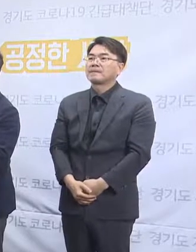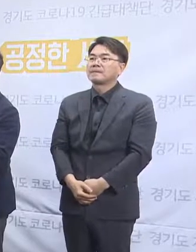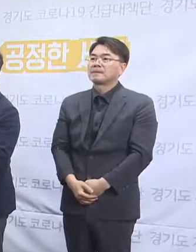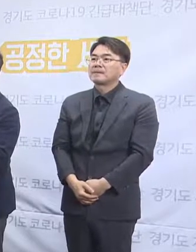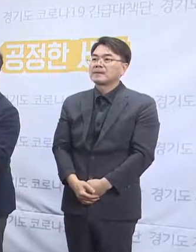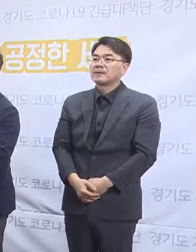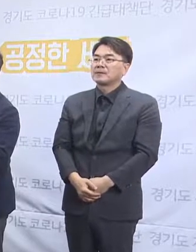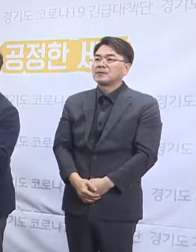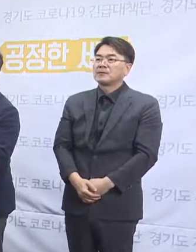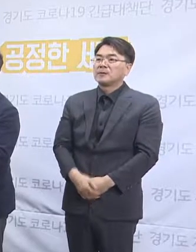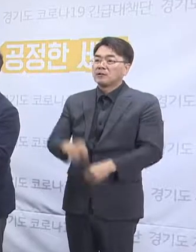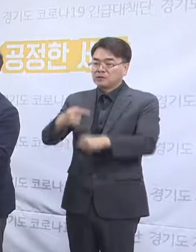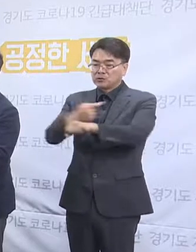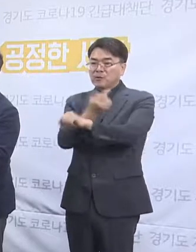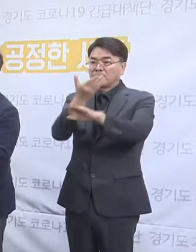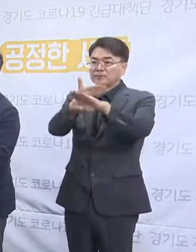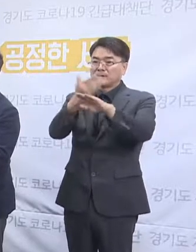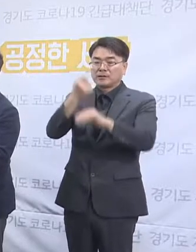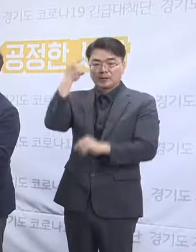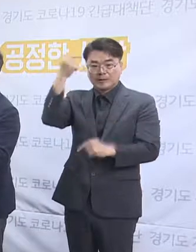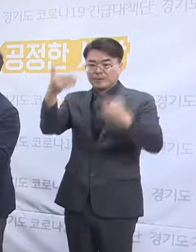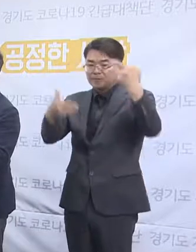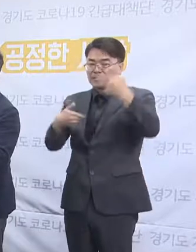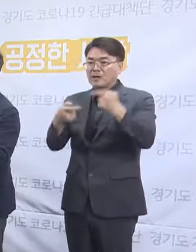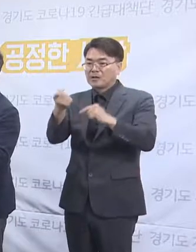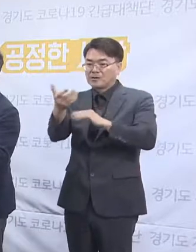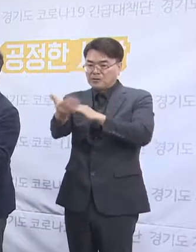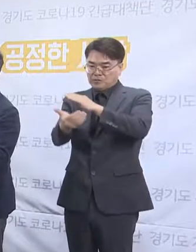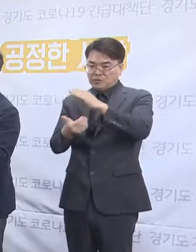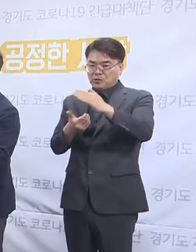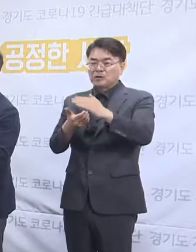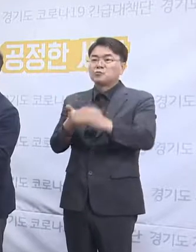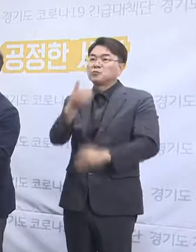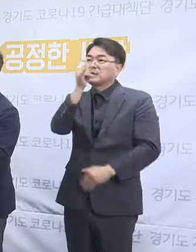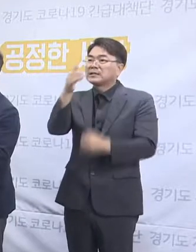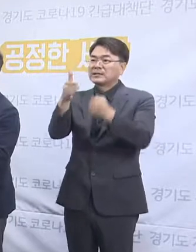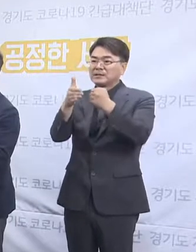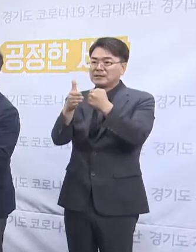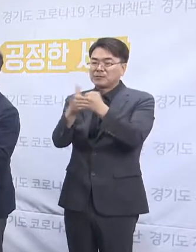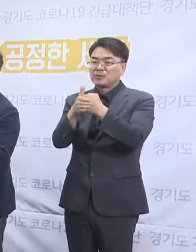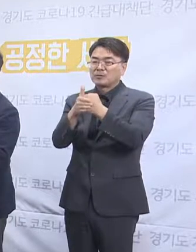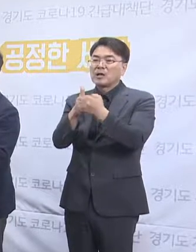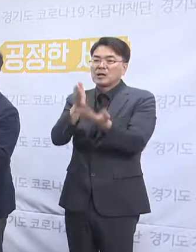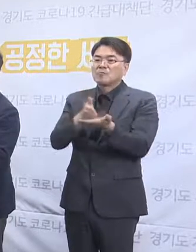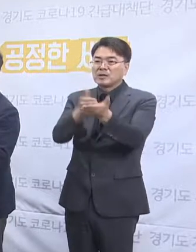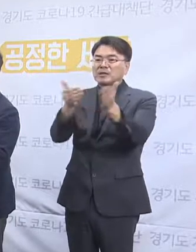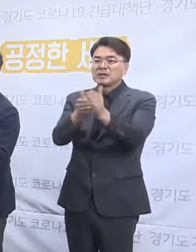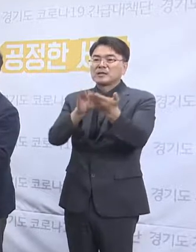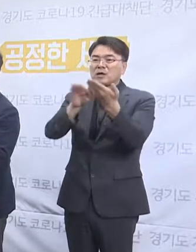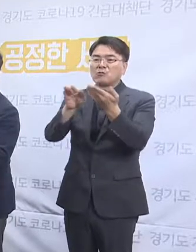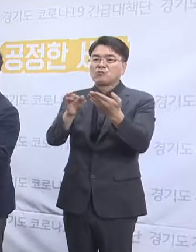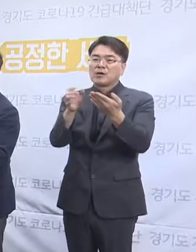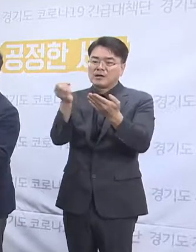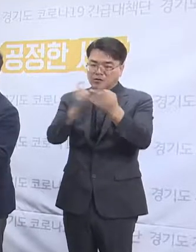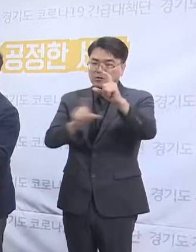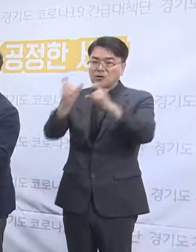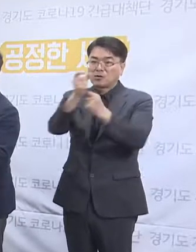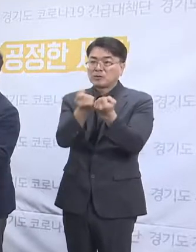BTN 이은하 기자님하고 불교심 박경원 기자님께서는 앞선 질문을 주셨기 때문에 브리핑 이후에 소상히 설명드리도록 하겠습니다.